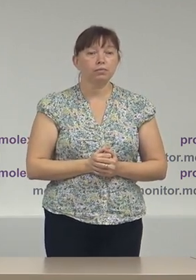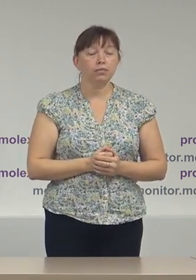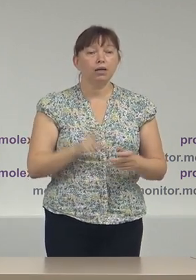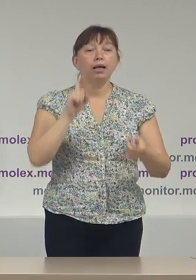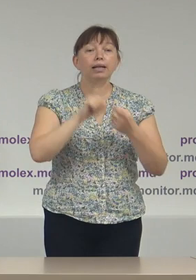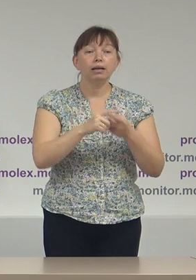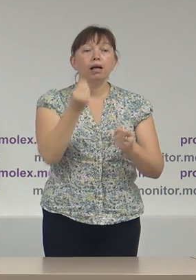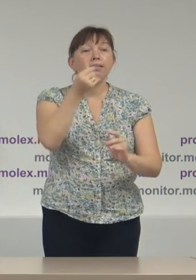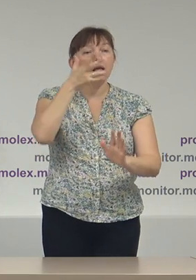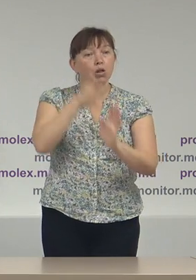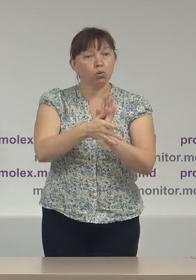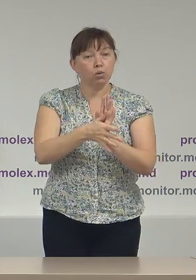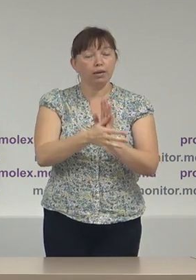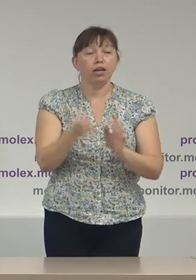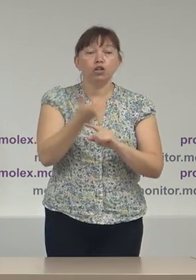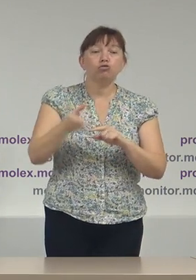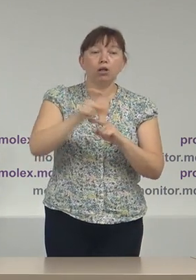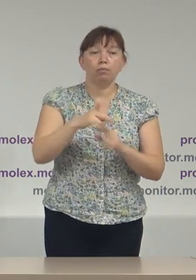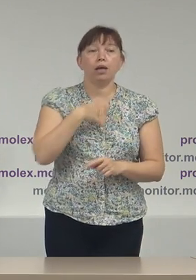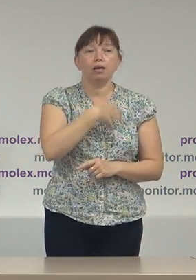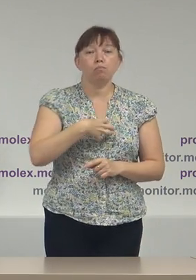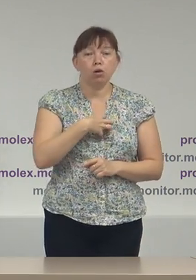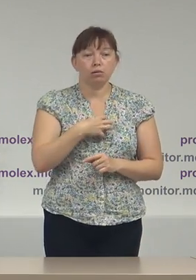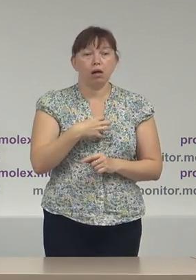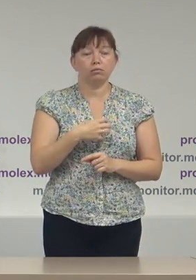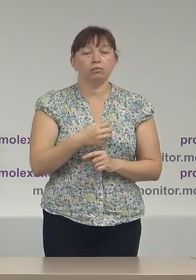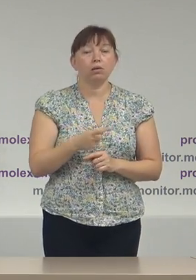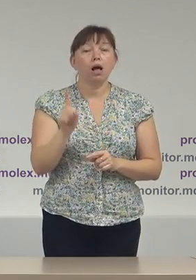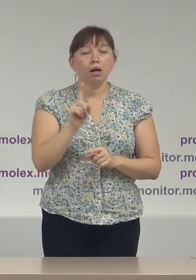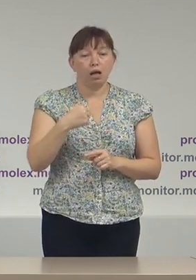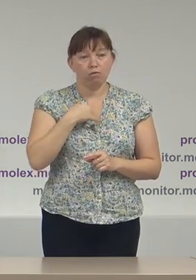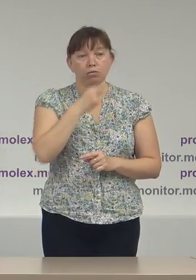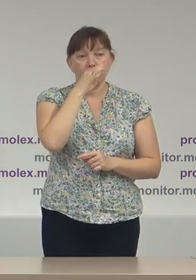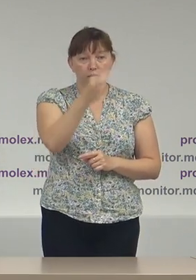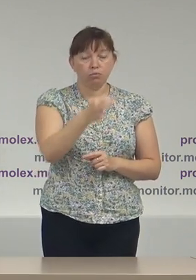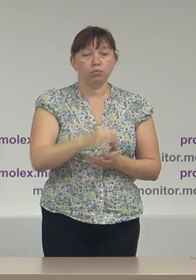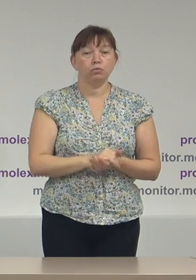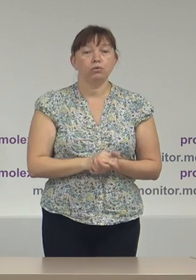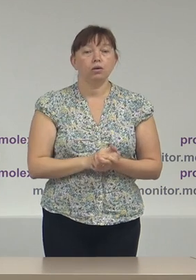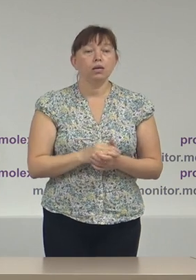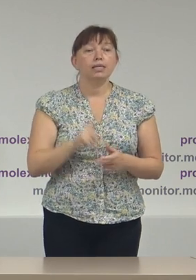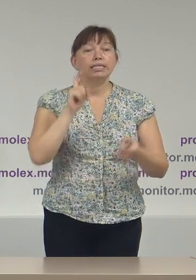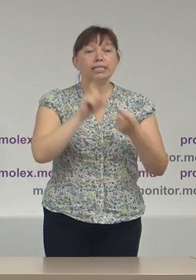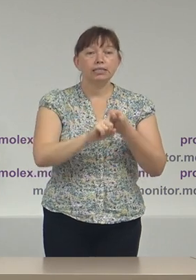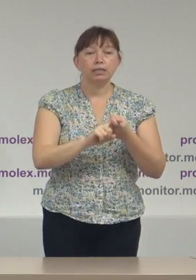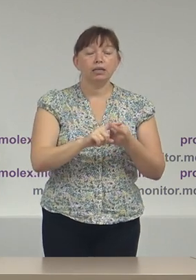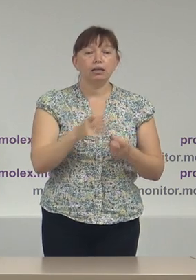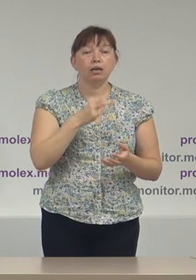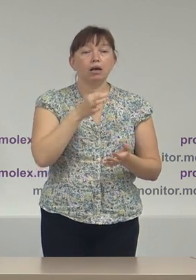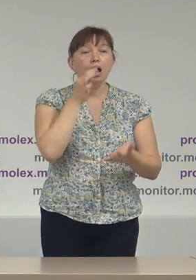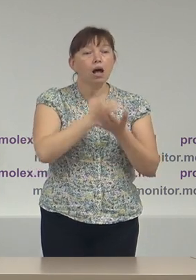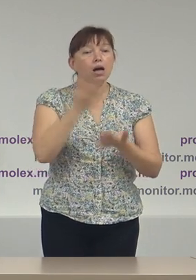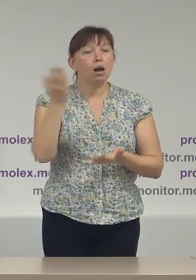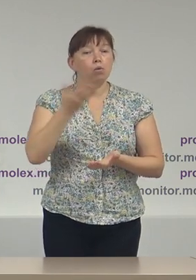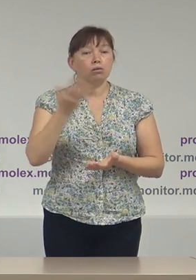Legat de cheltuieli cel mai important lucru care am vrut să-l subliniem ține de raportarea